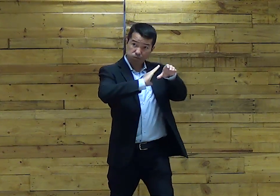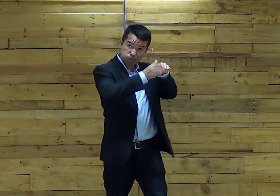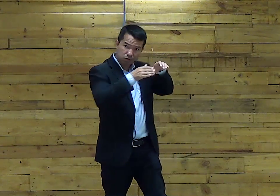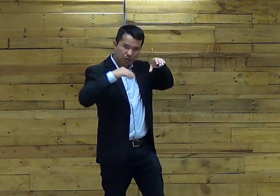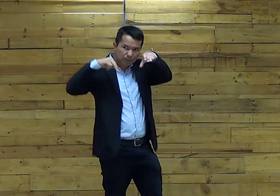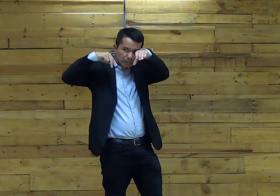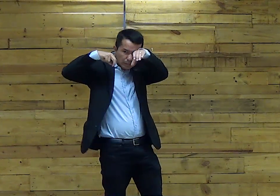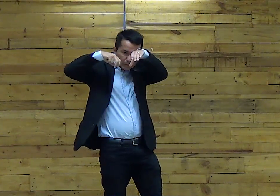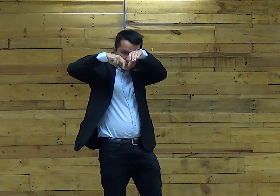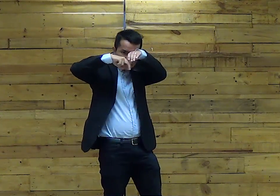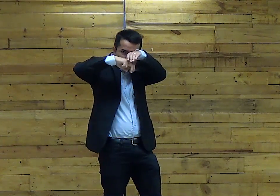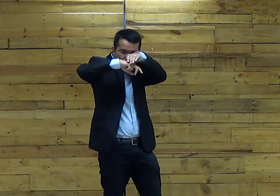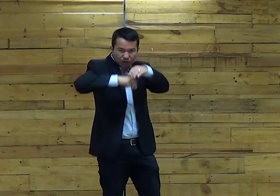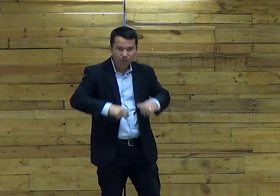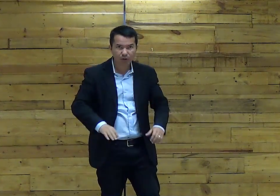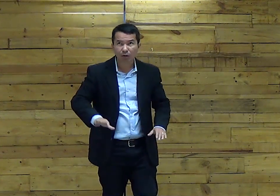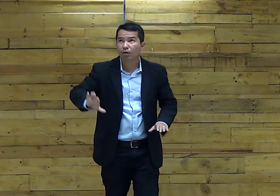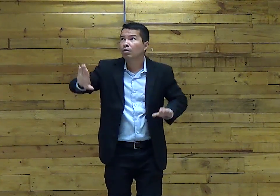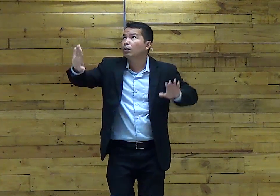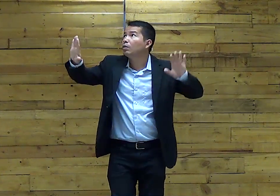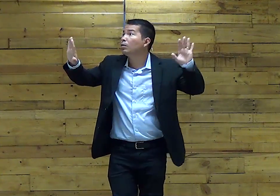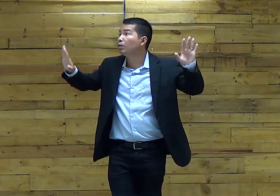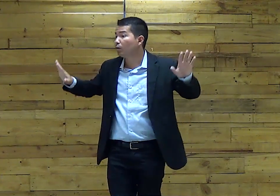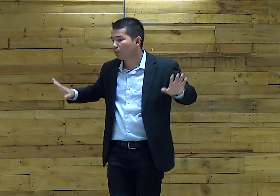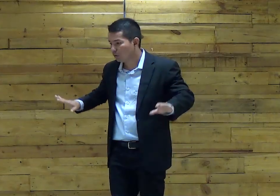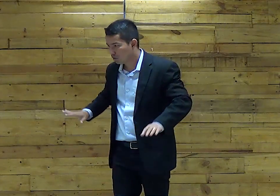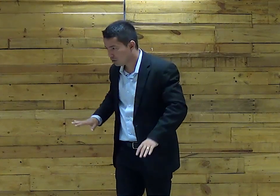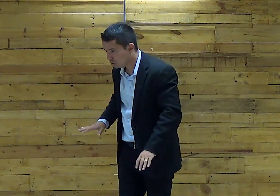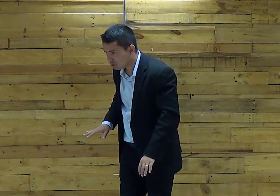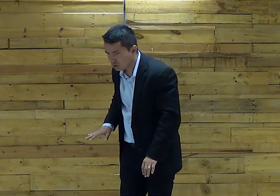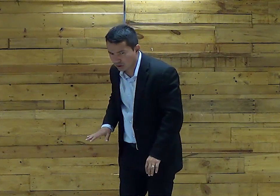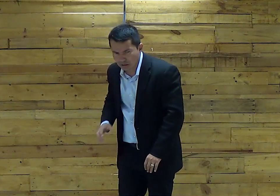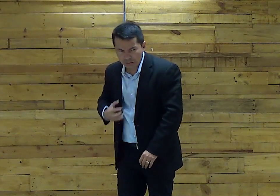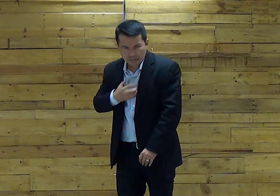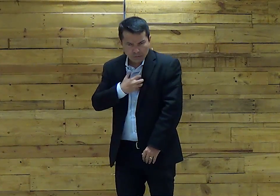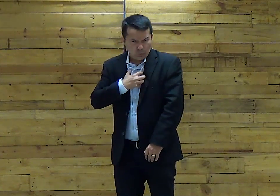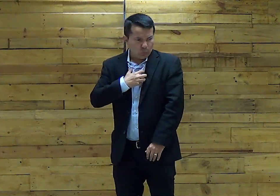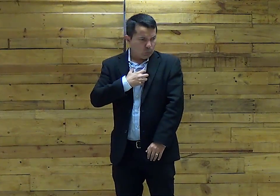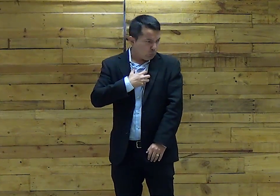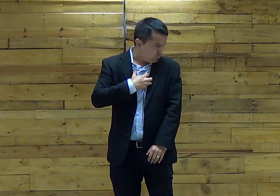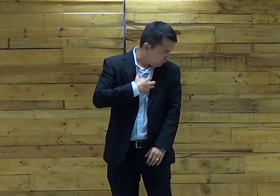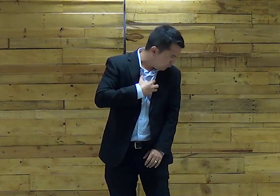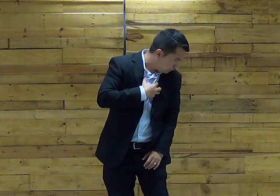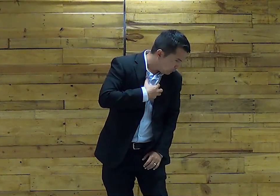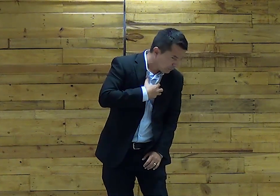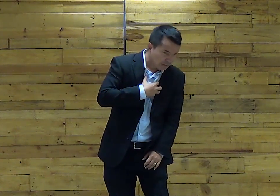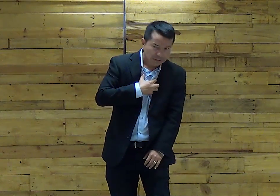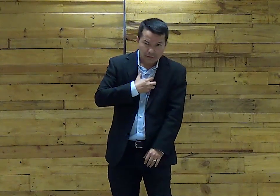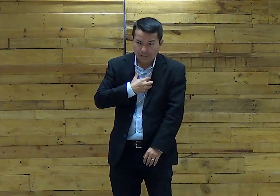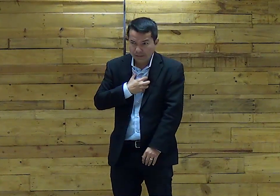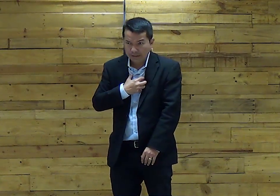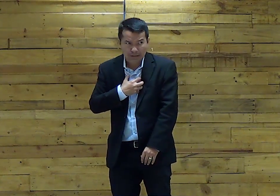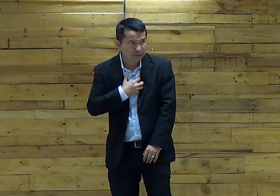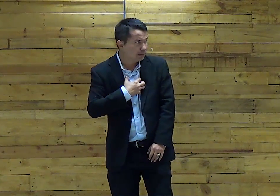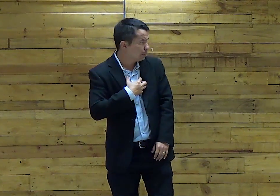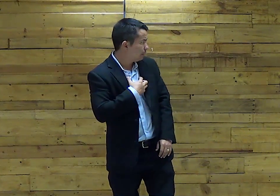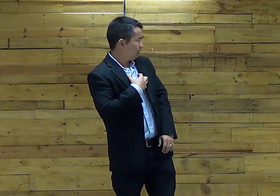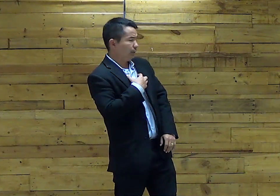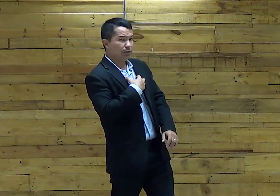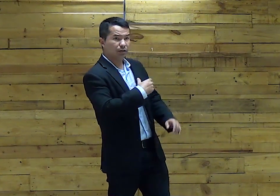verdade O sepulcro Você olha lá Você sente Tem algo